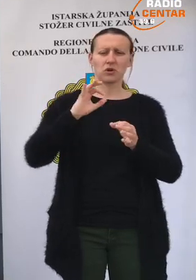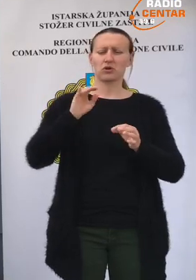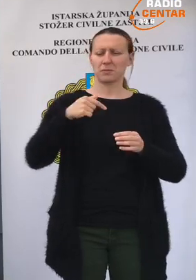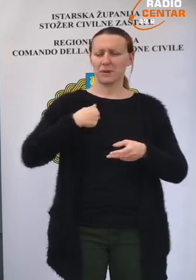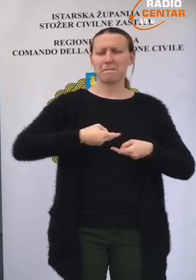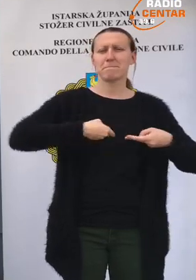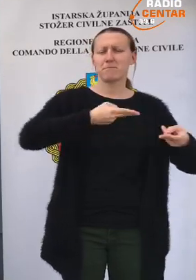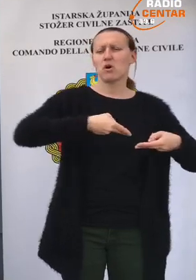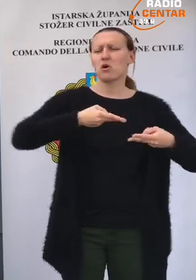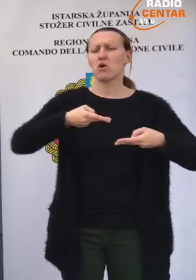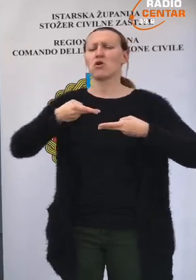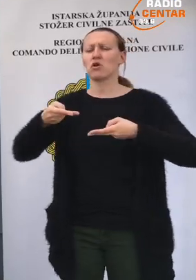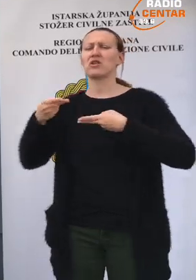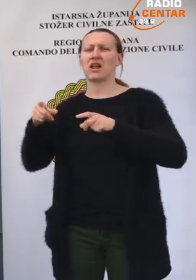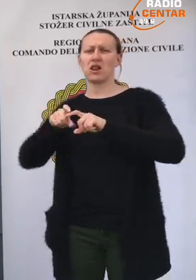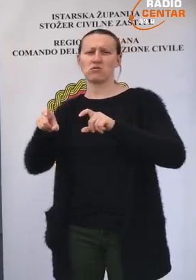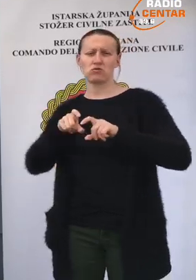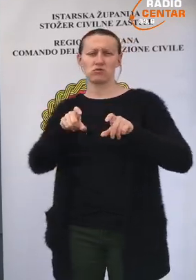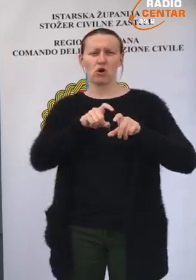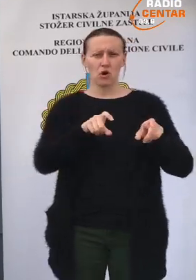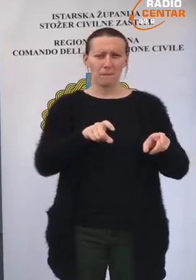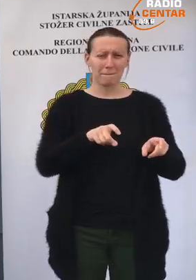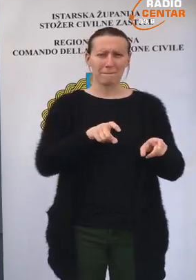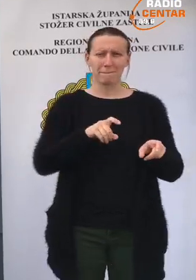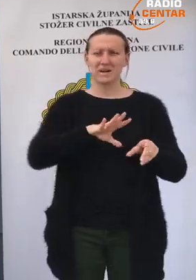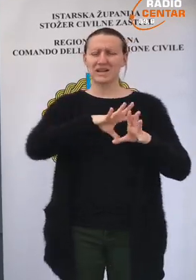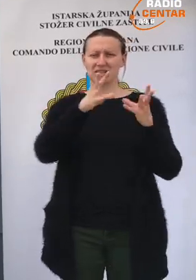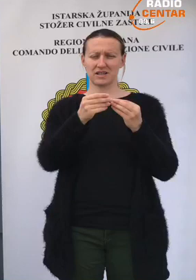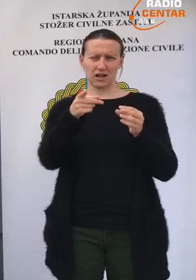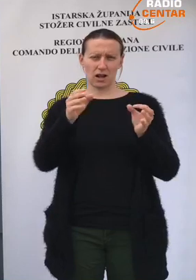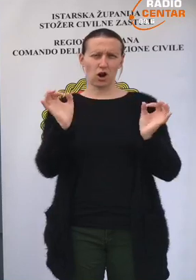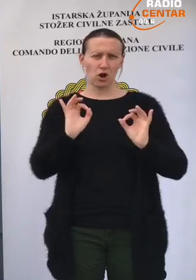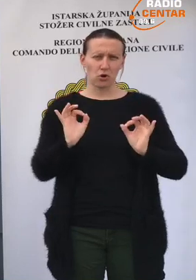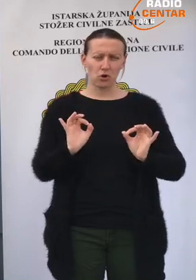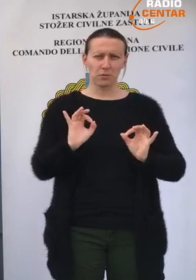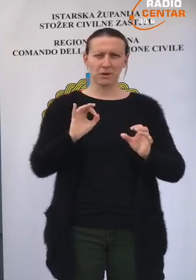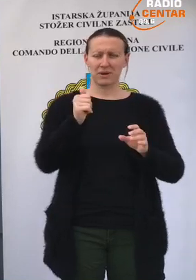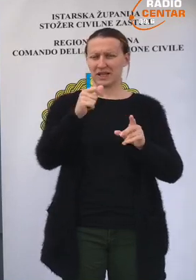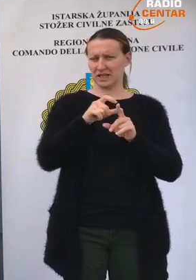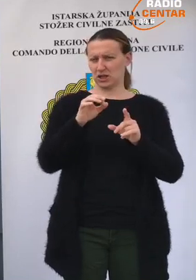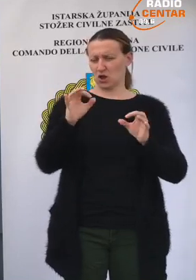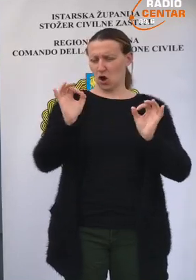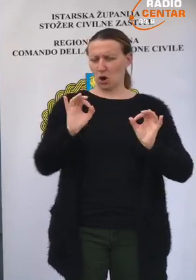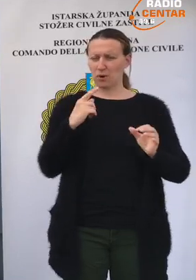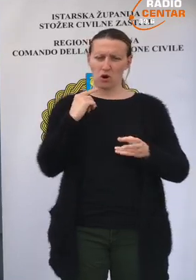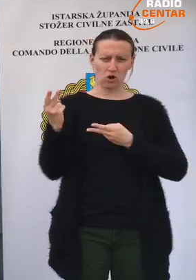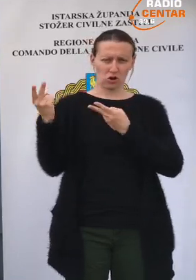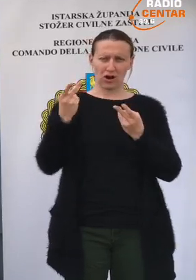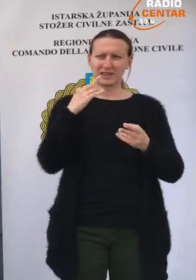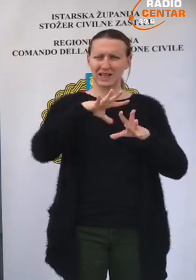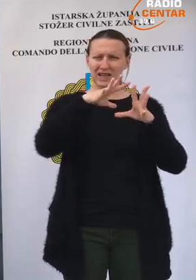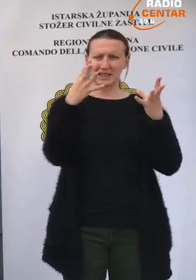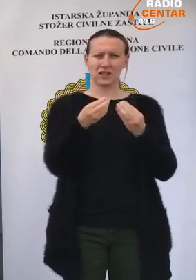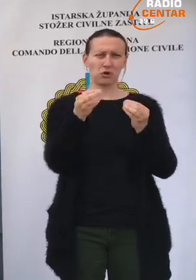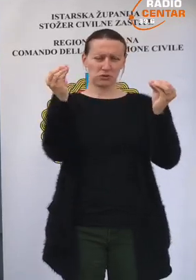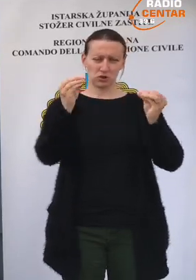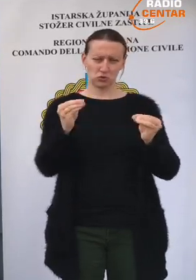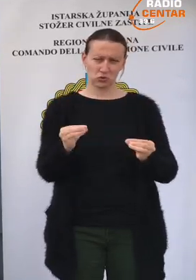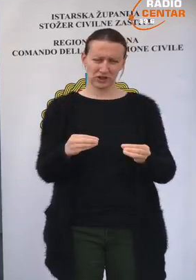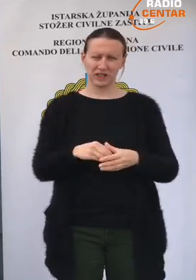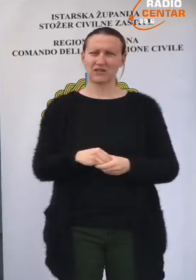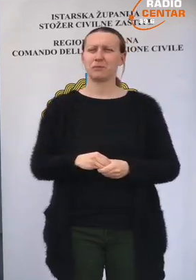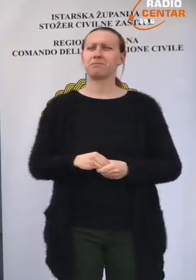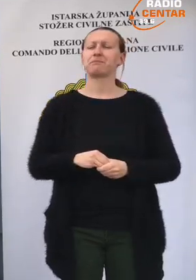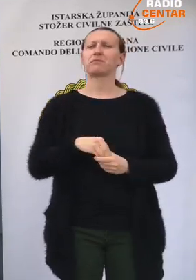te ustanove, odnosno cijela oprema i dio opreme koji dolazi za cijelu kopni sustav.